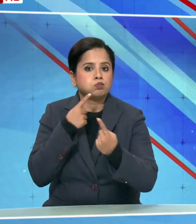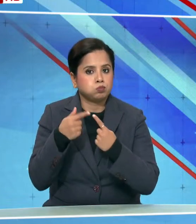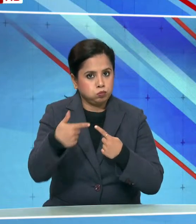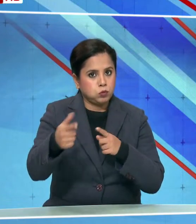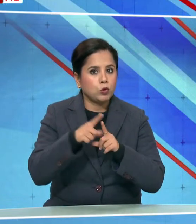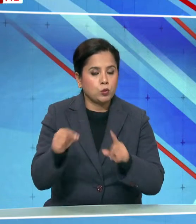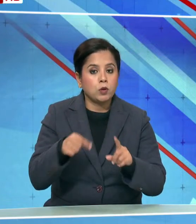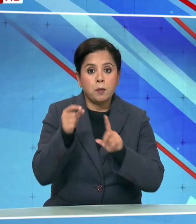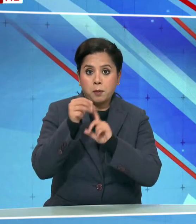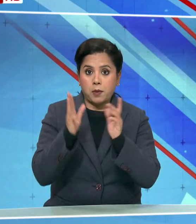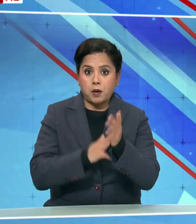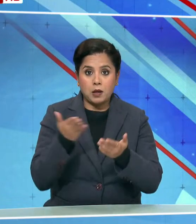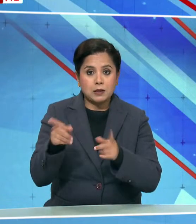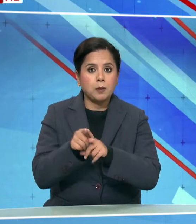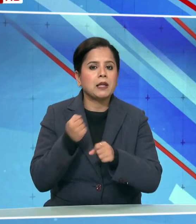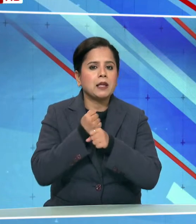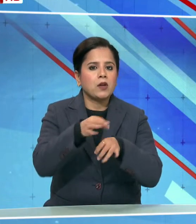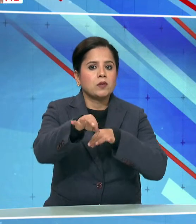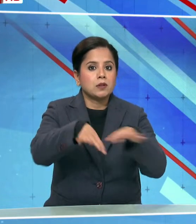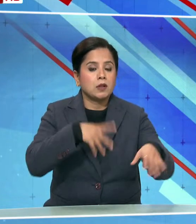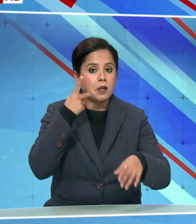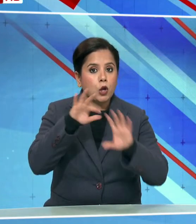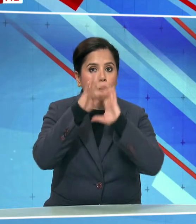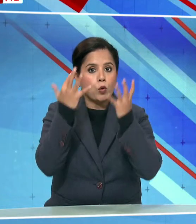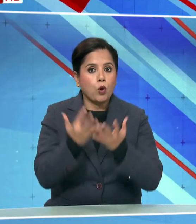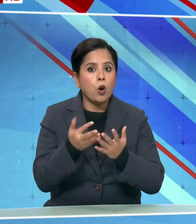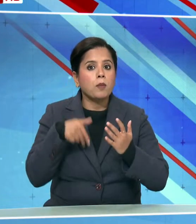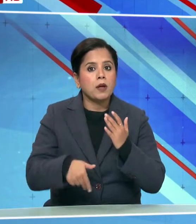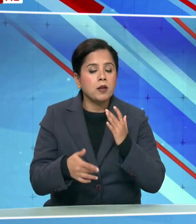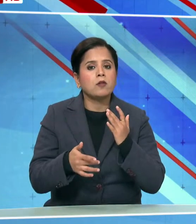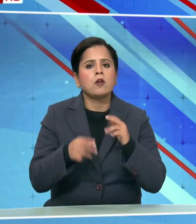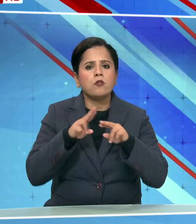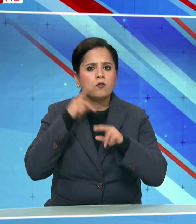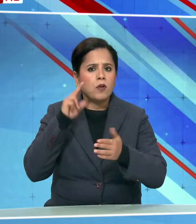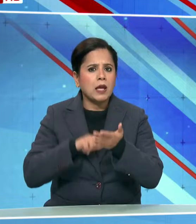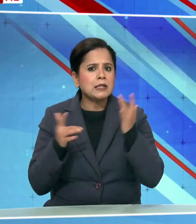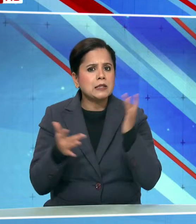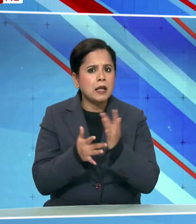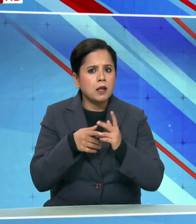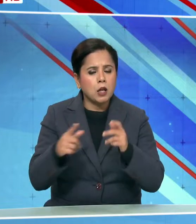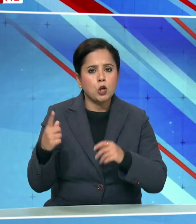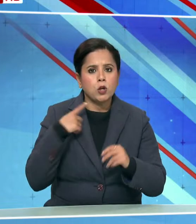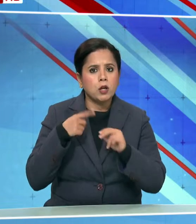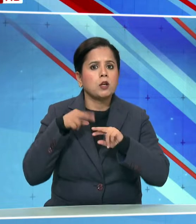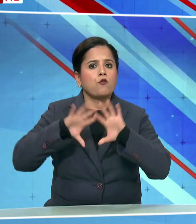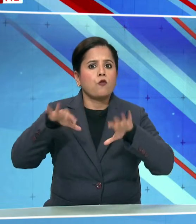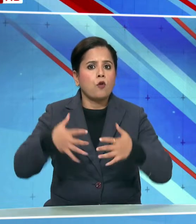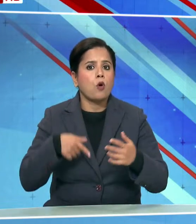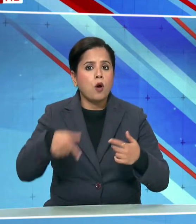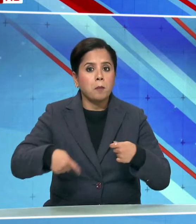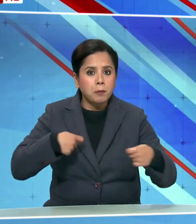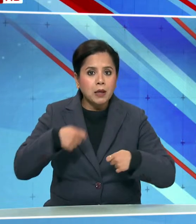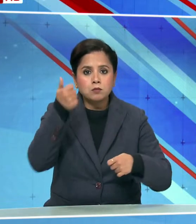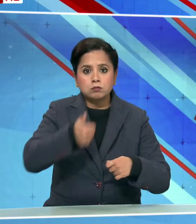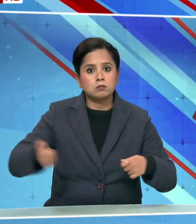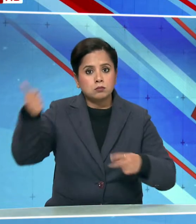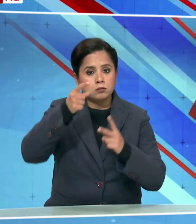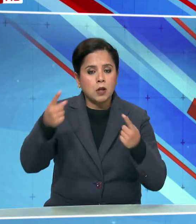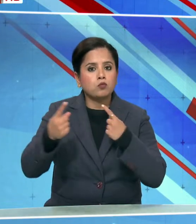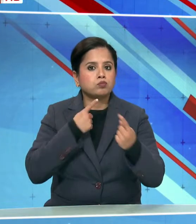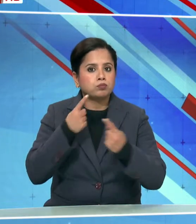साथी प्रधान मंत्री गिफ्ट सिटी में ग्लोबल फिंटेक लिडर्शिप फोरम में प्रमुख व्यापारिक नेताओं के साथ